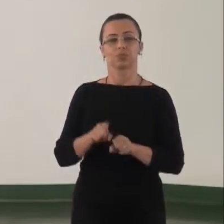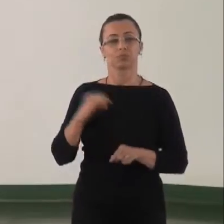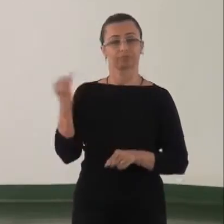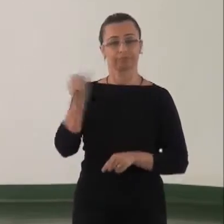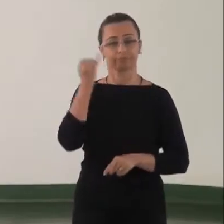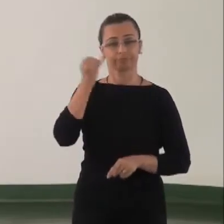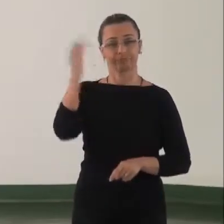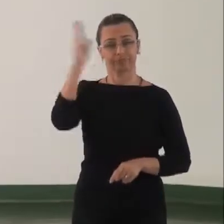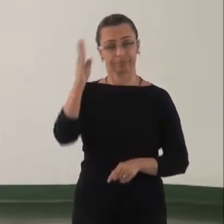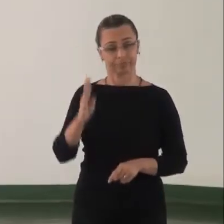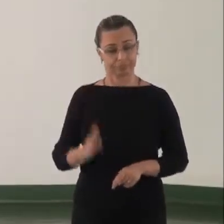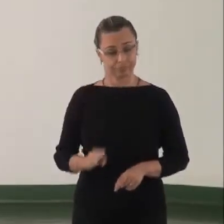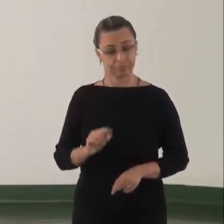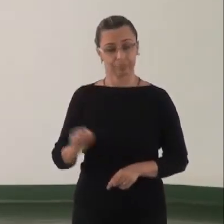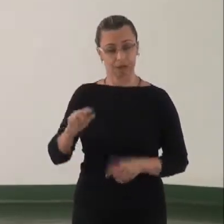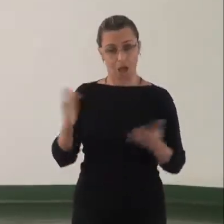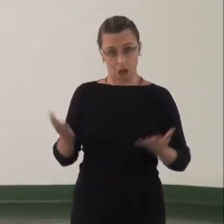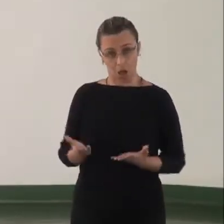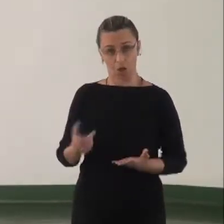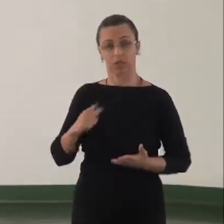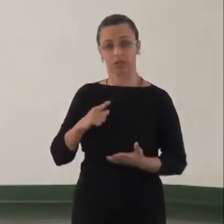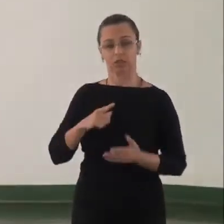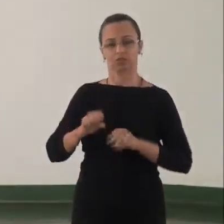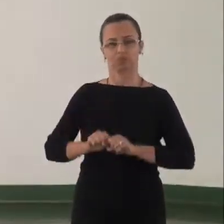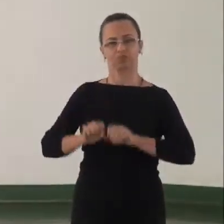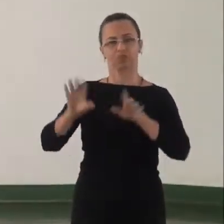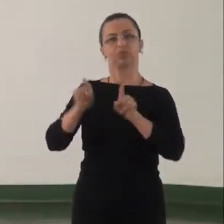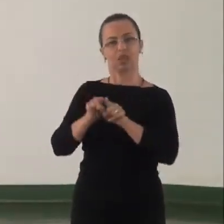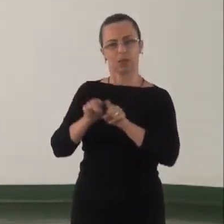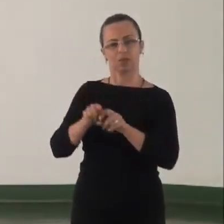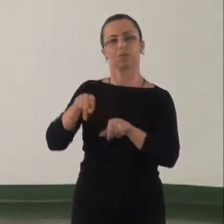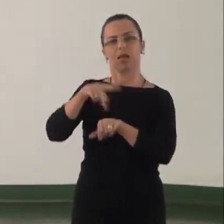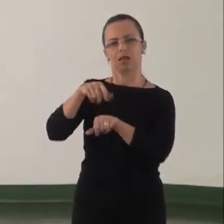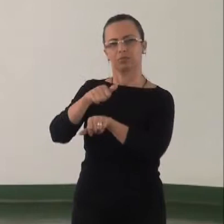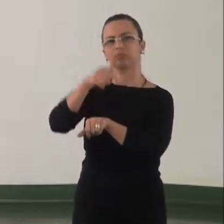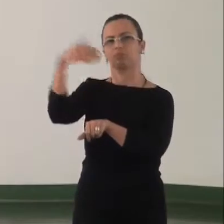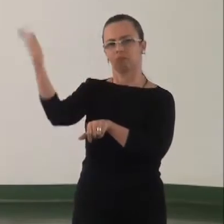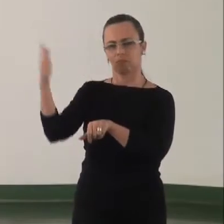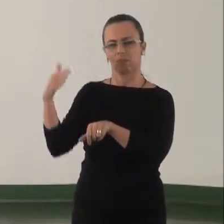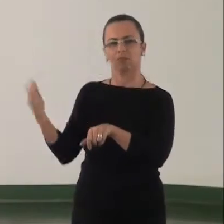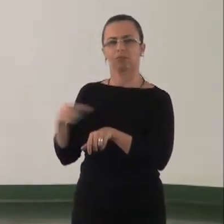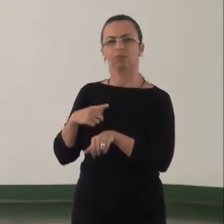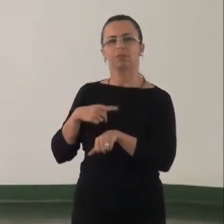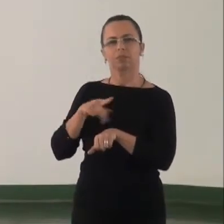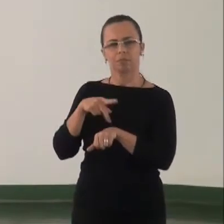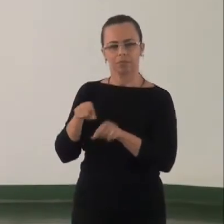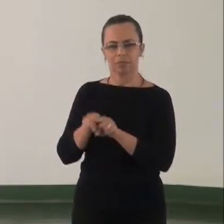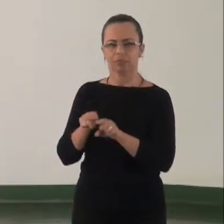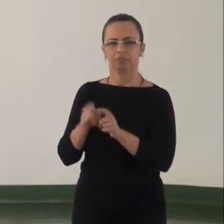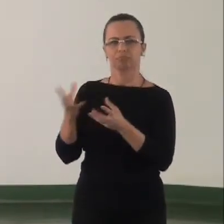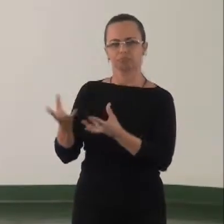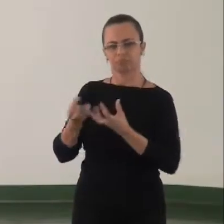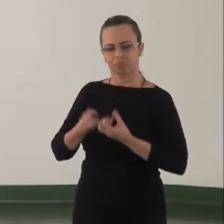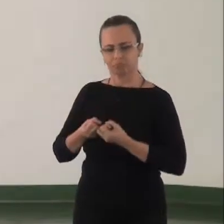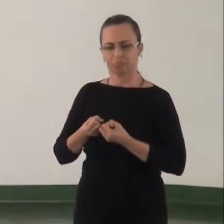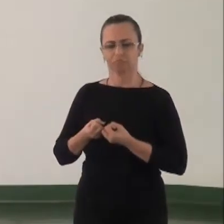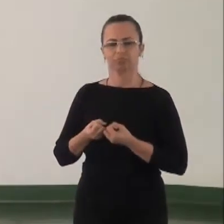Brasil e ela tem agora uma abrangência internacional. Vários países incorporaram a nossa